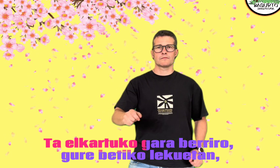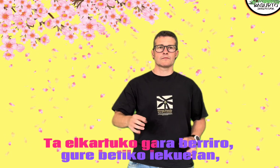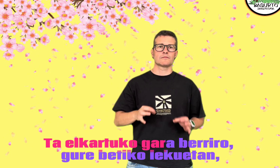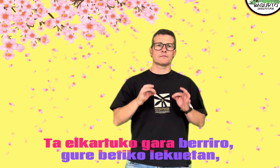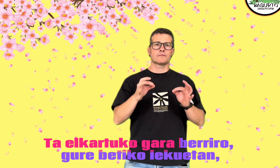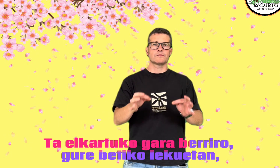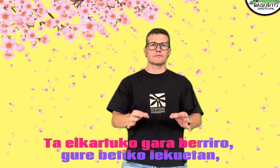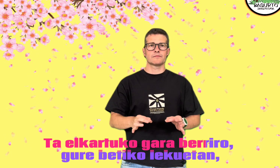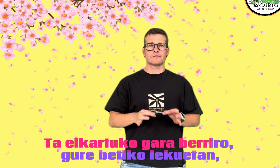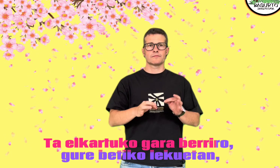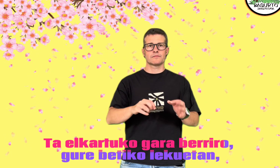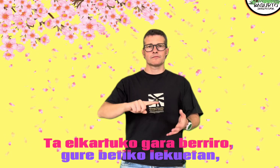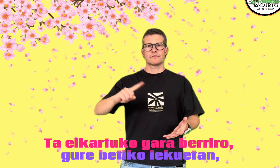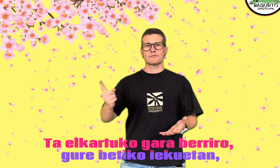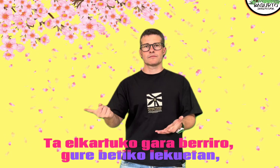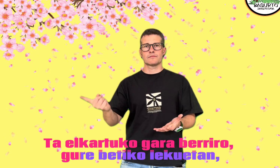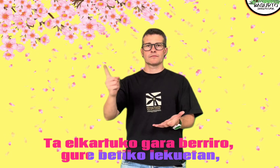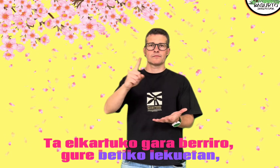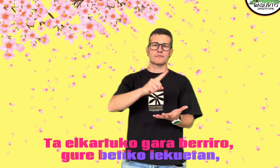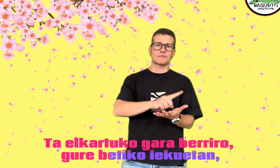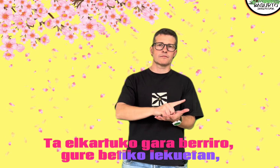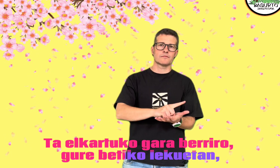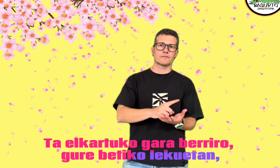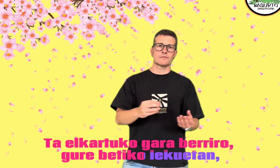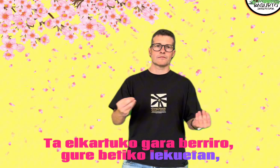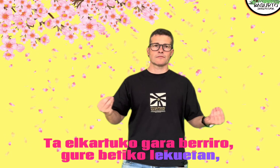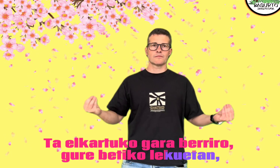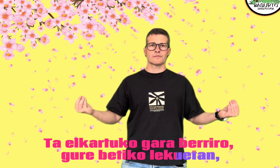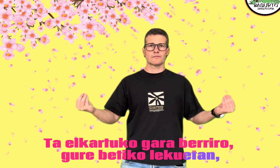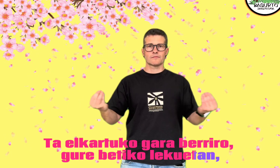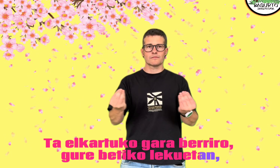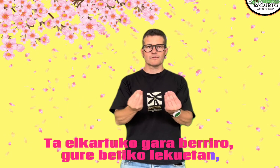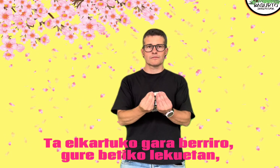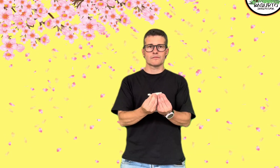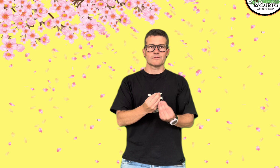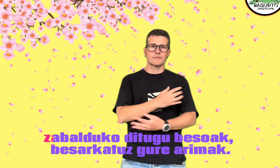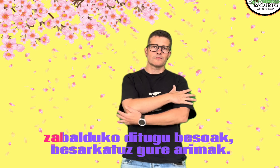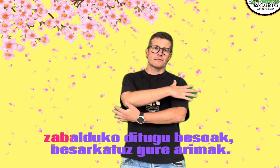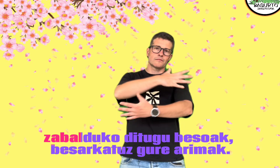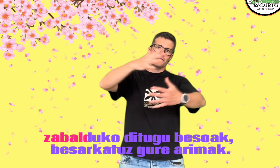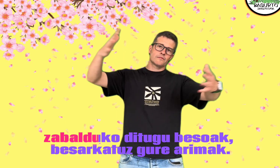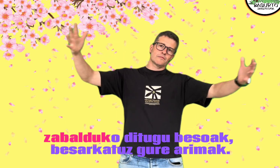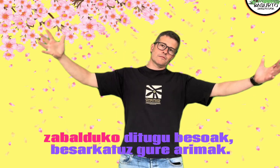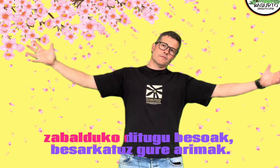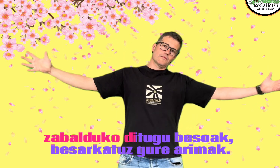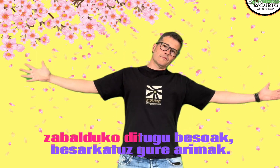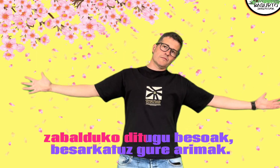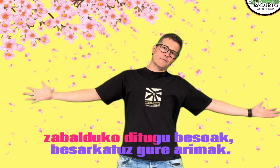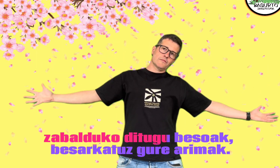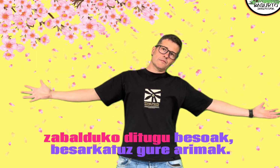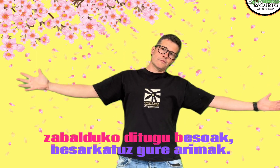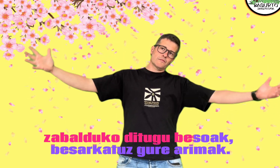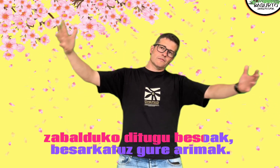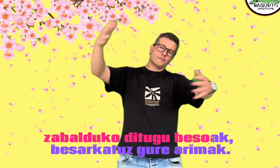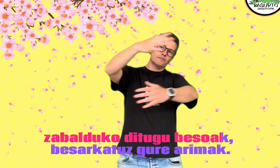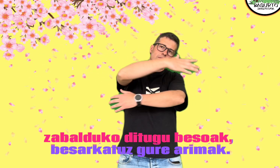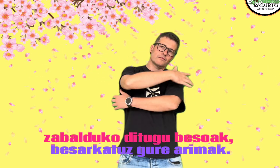gara berriro gure betiko lekuetan Zabaltuko ditugu besoak